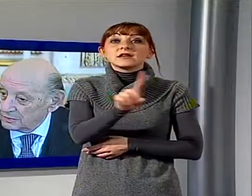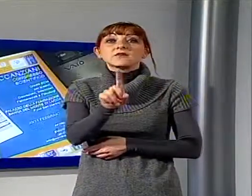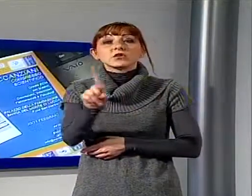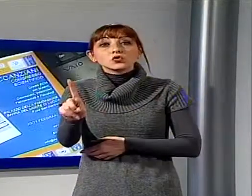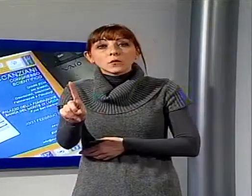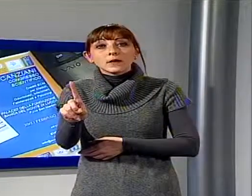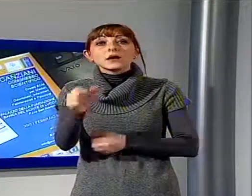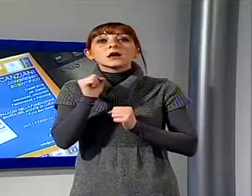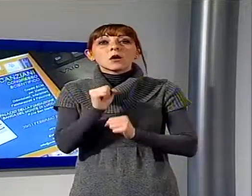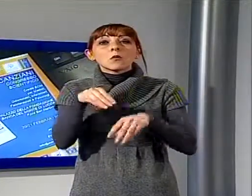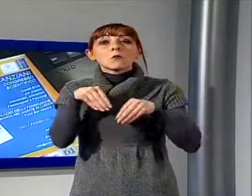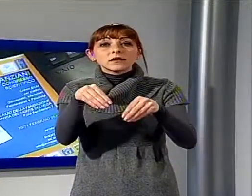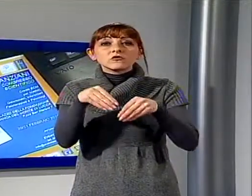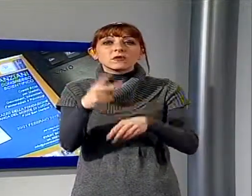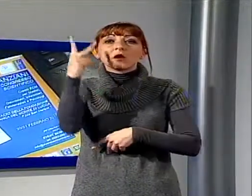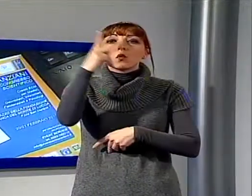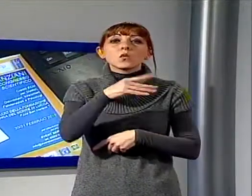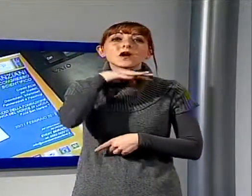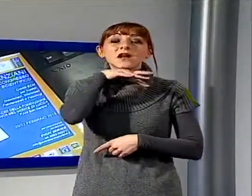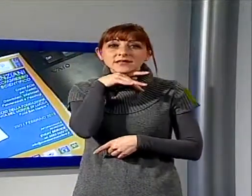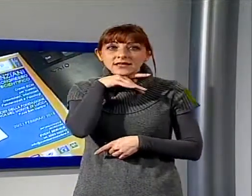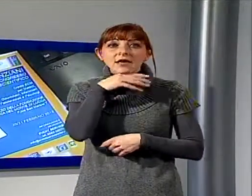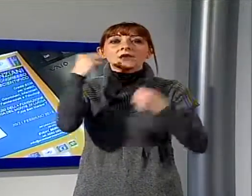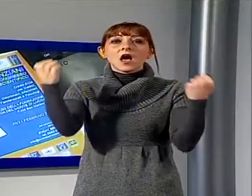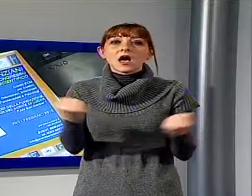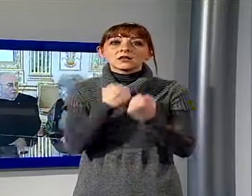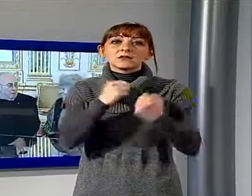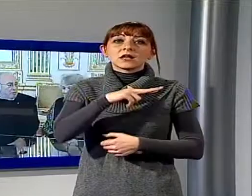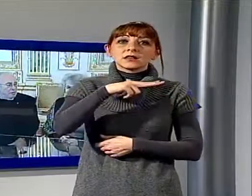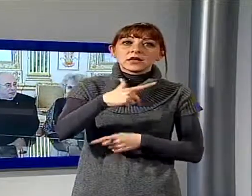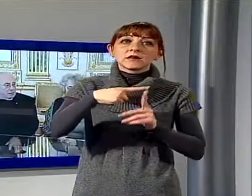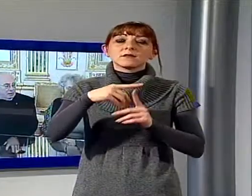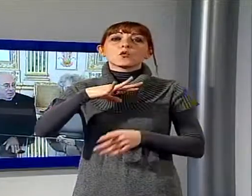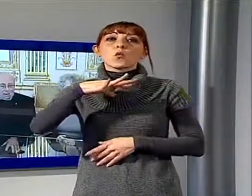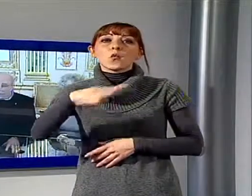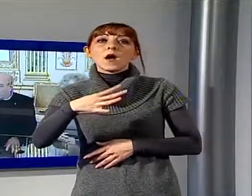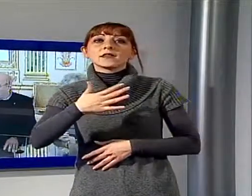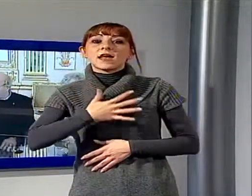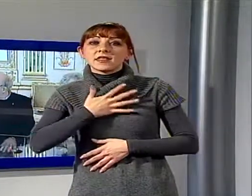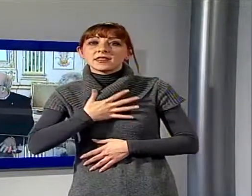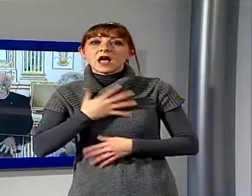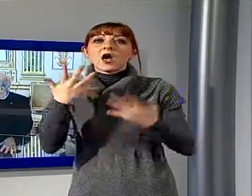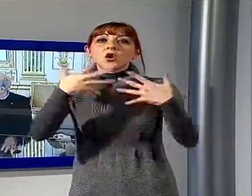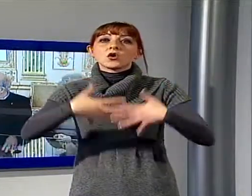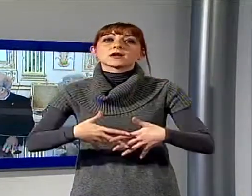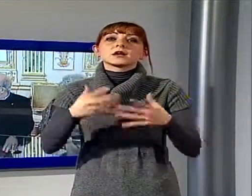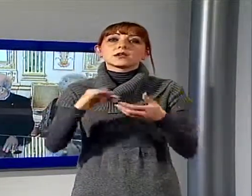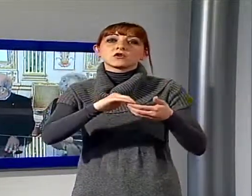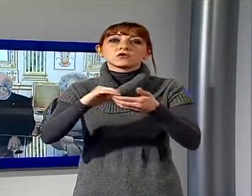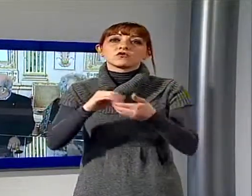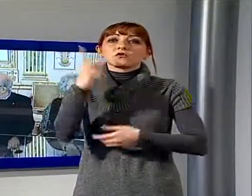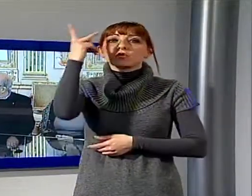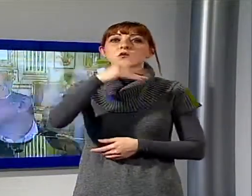Lucca Anziani, evento dedicato alla terza età e anche alla quarta età, organizzato dall'associazione Lucca Anziani Ollus,